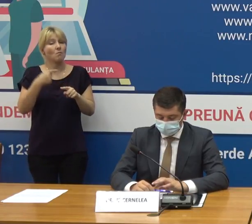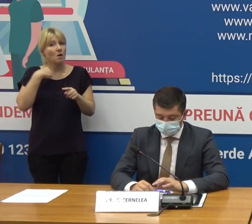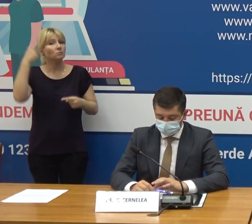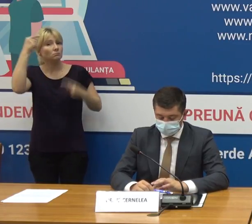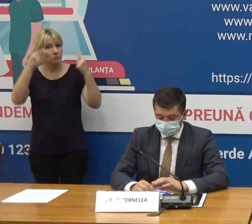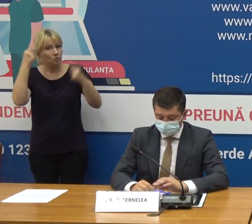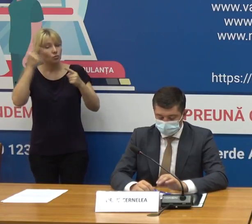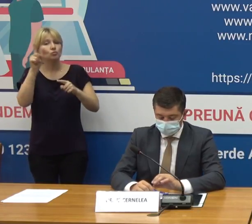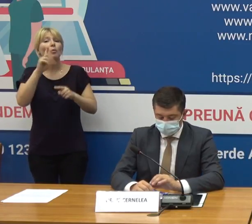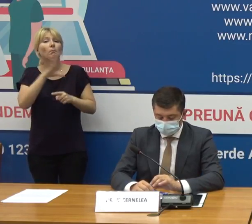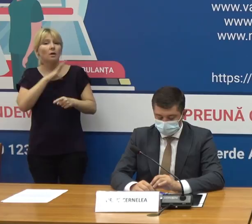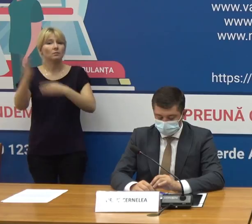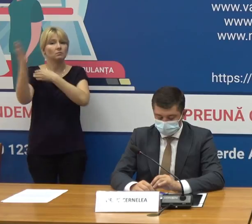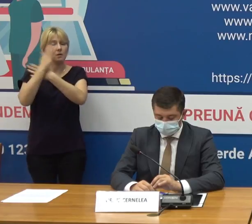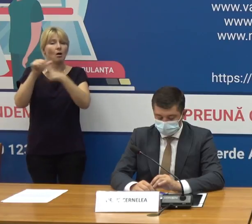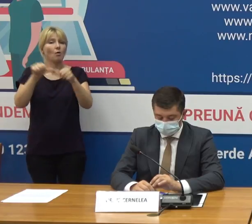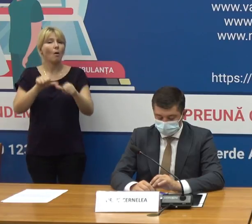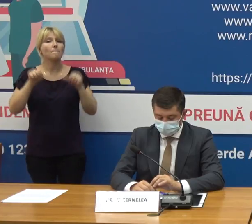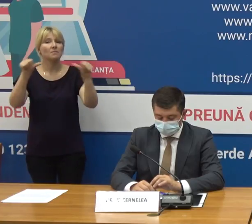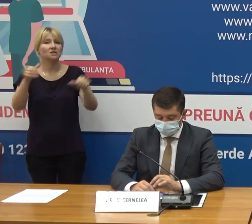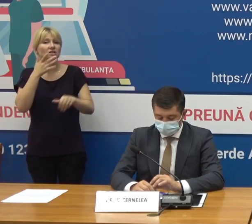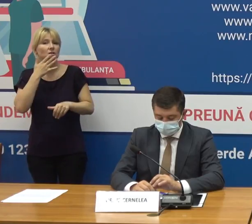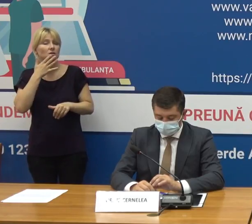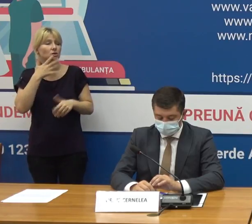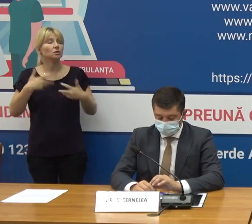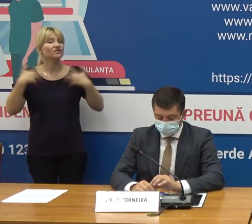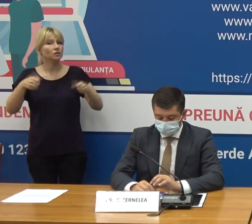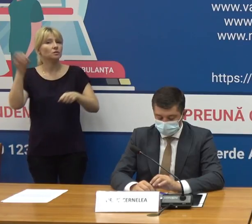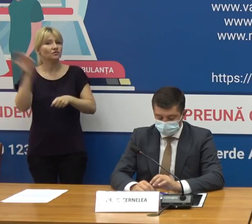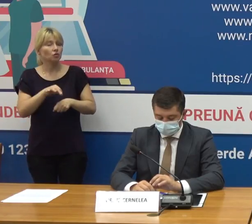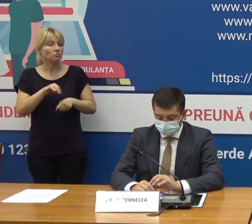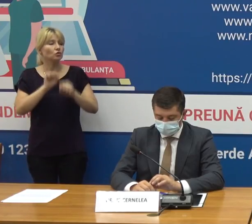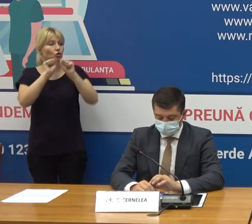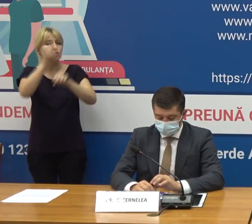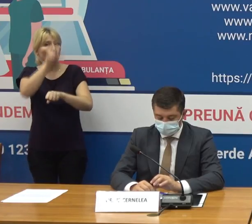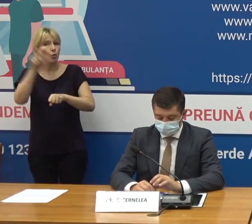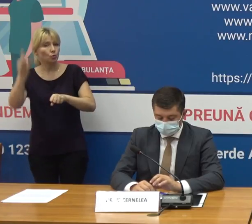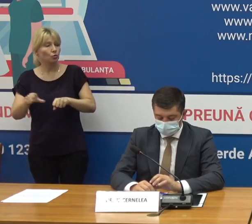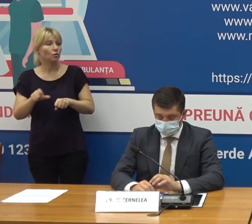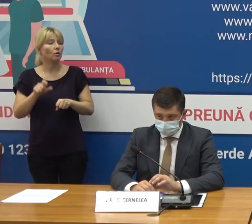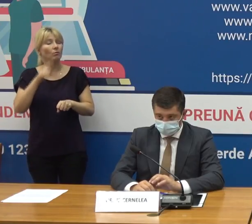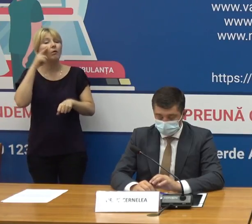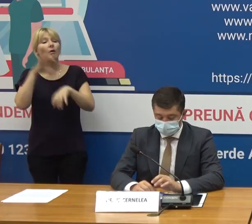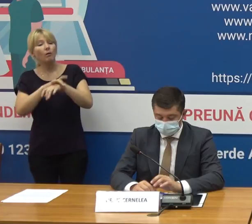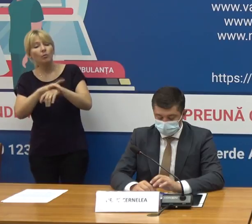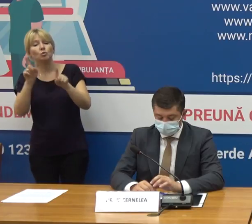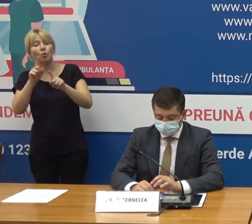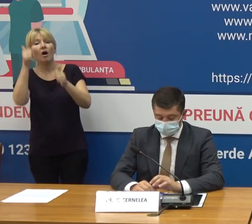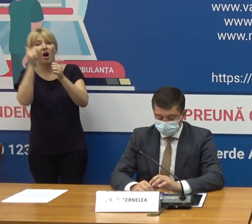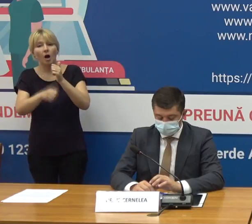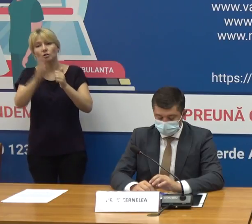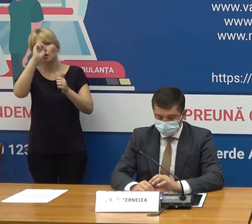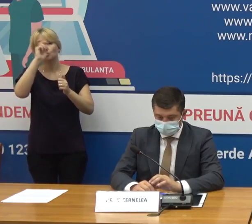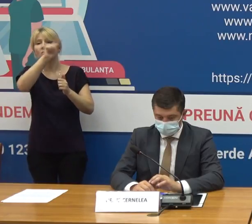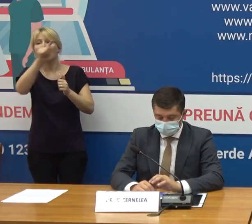a fost pus de către Comisia Națională Extraordinară de Sănătate Publică cu privire la faptul ca fiecare instituție să aibă